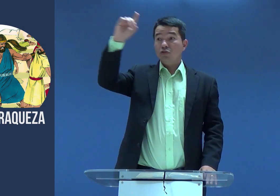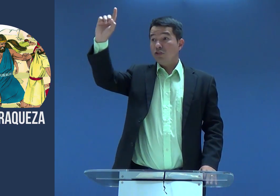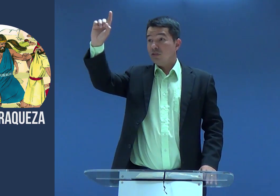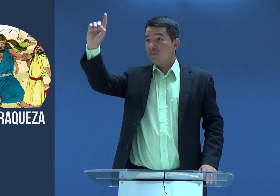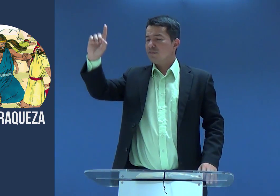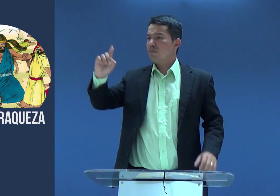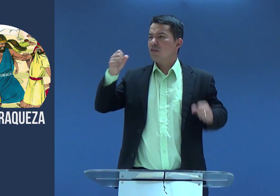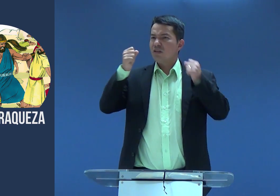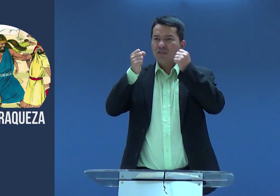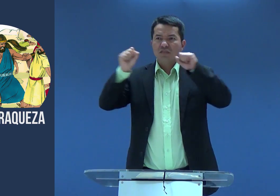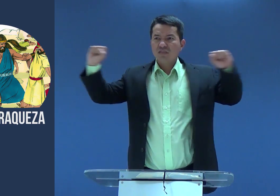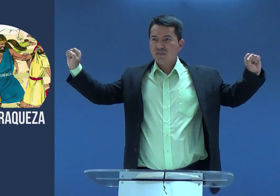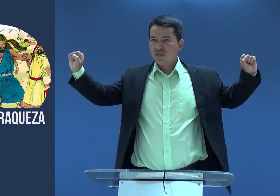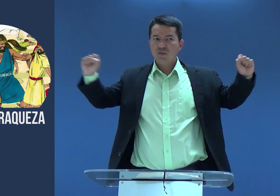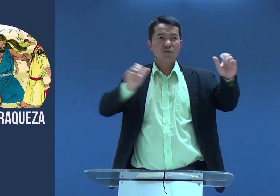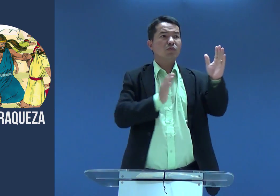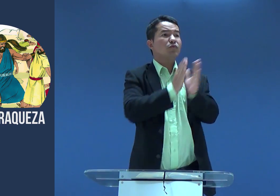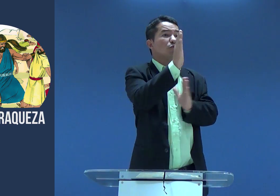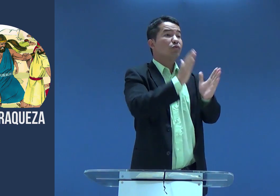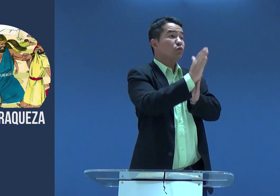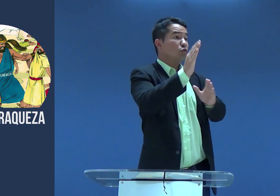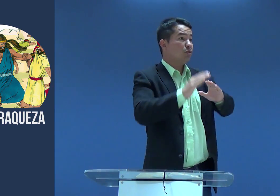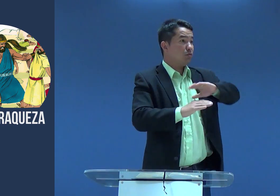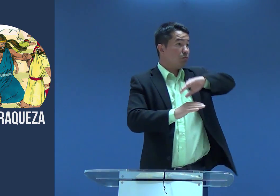Um dia, o tempo foi passando,